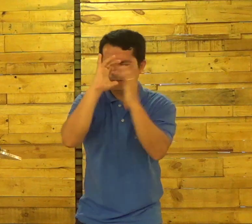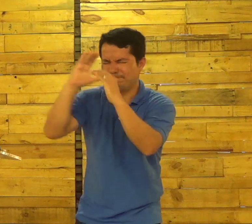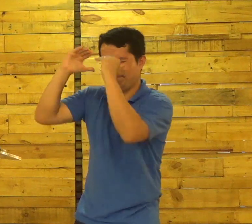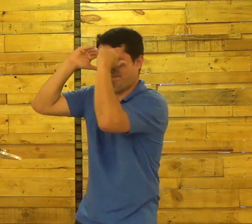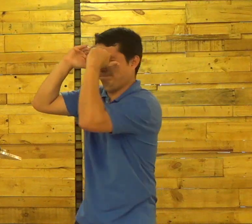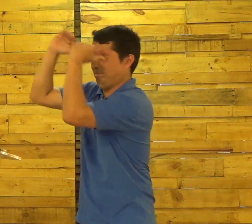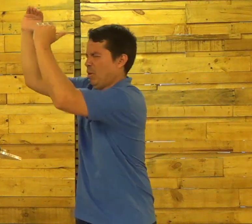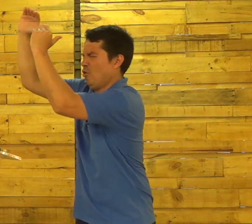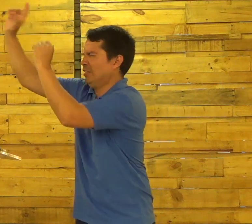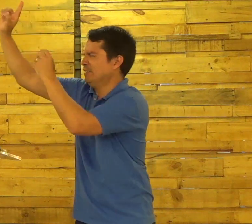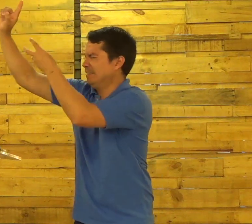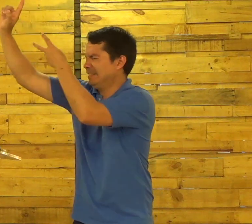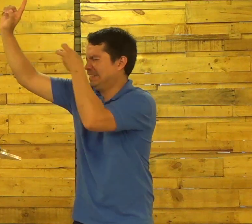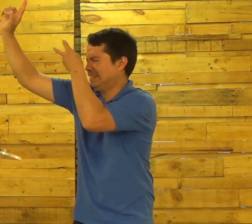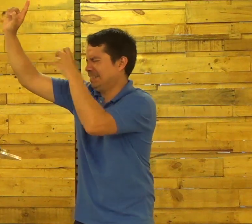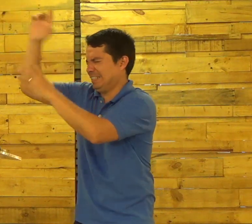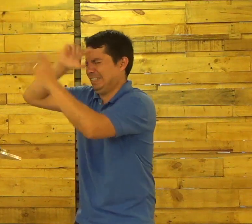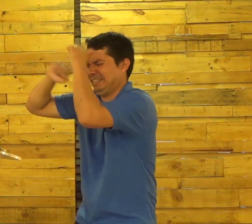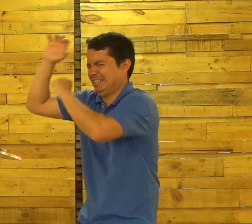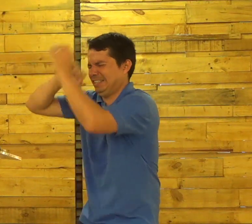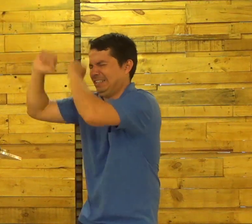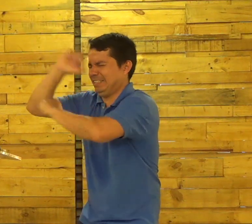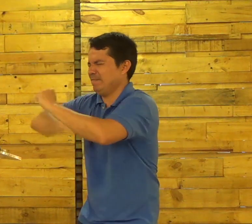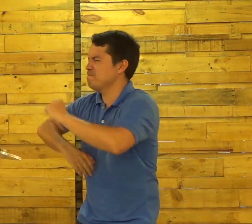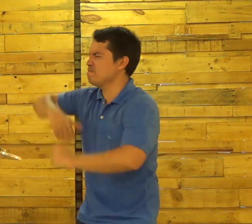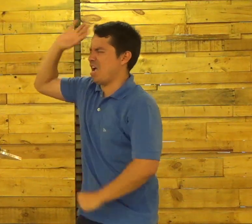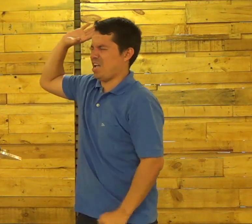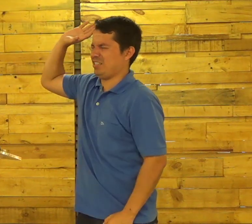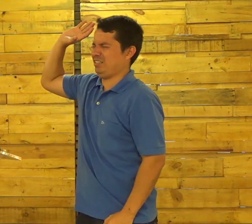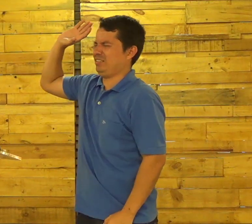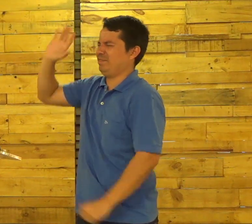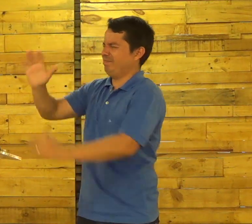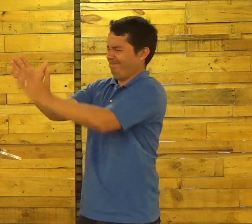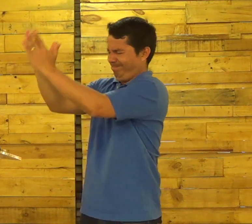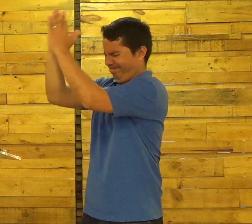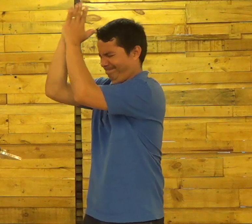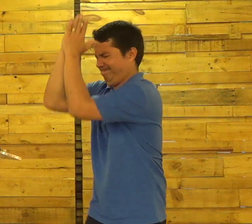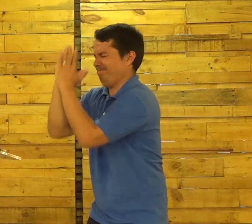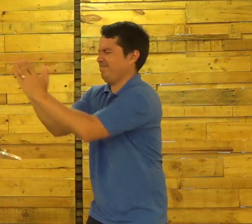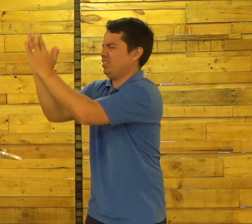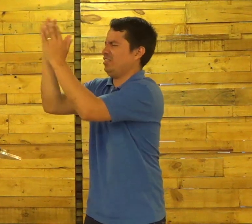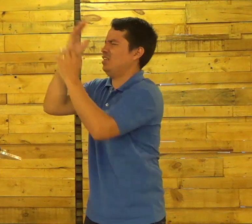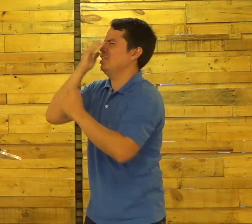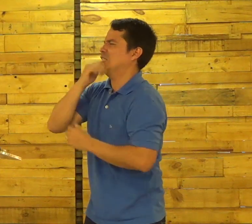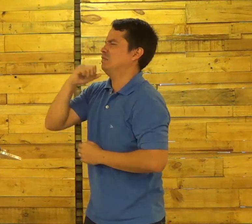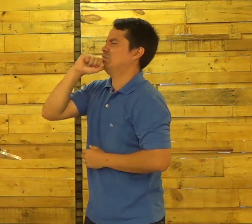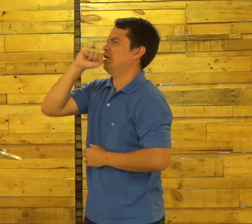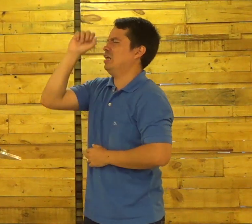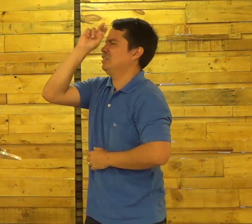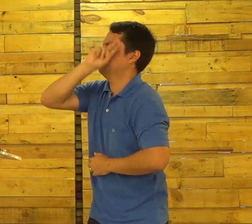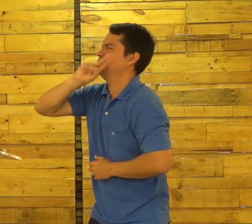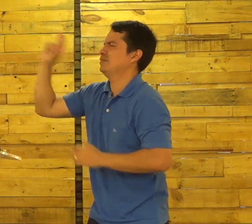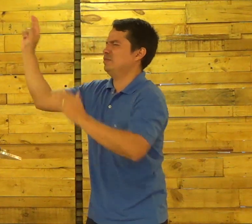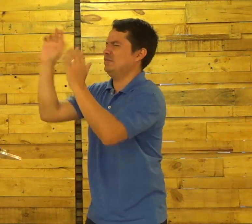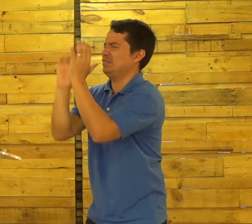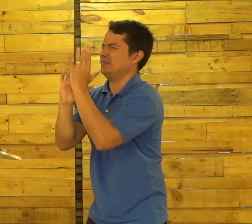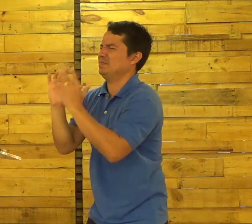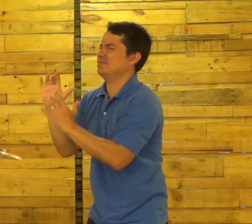valores Todos os dias Ao olhar Pro Senhor E aprender Contigo Mais e mais Por favor Pai